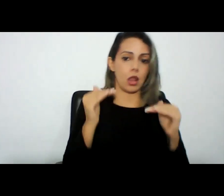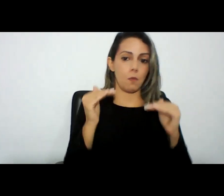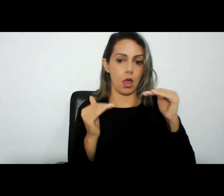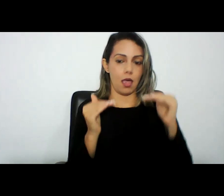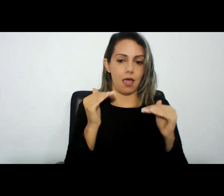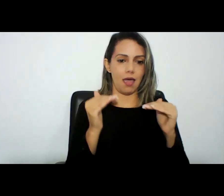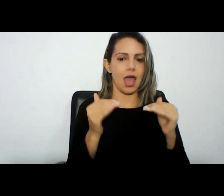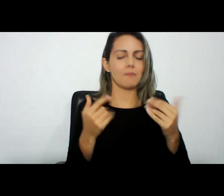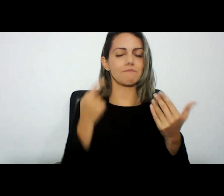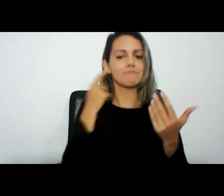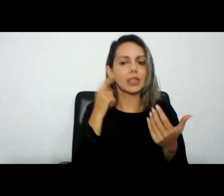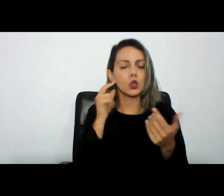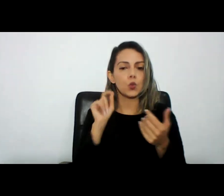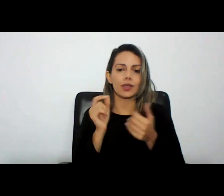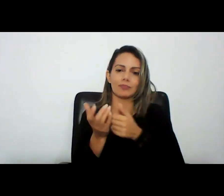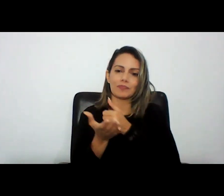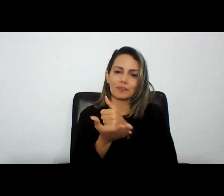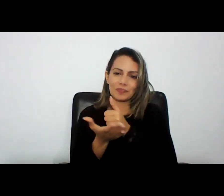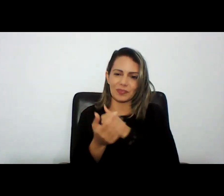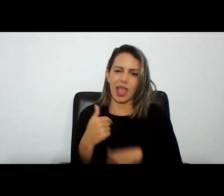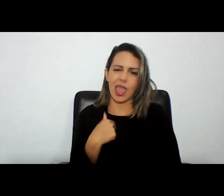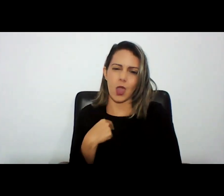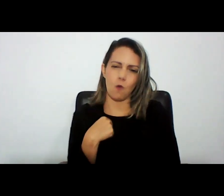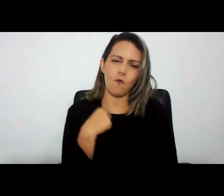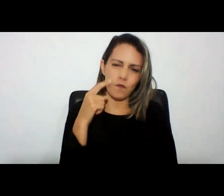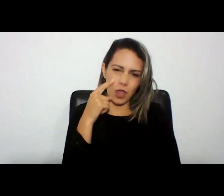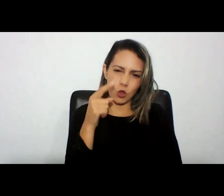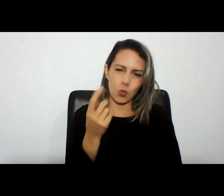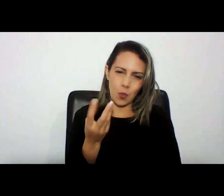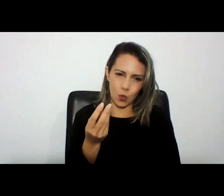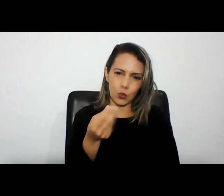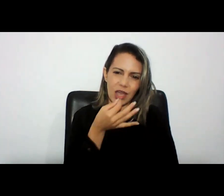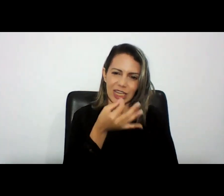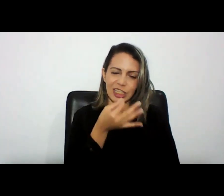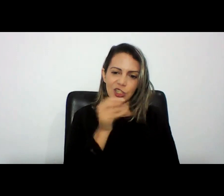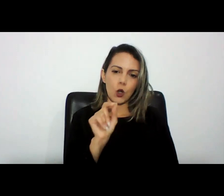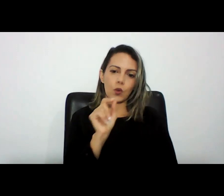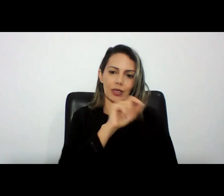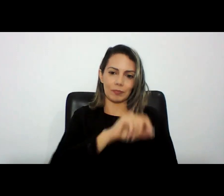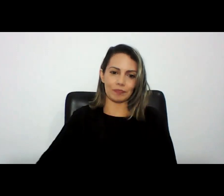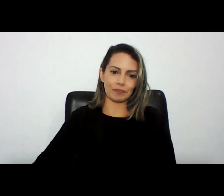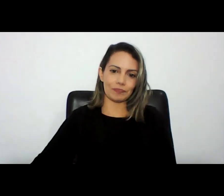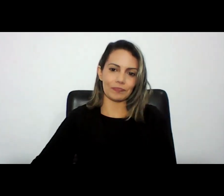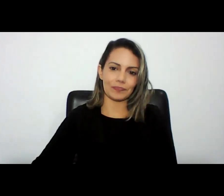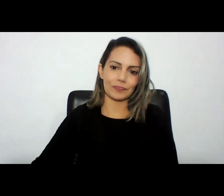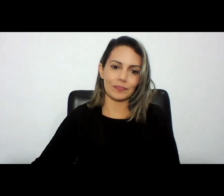talvez a grande crítica e eu escuto bastante no meio acadêmico parece até um